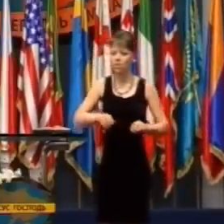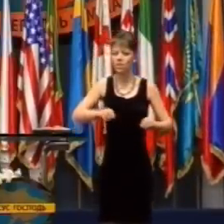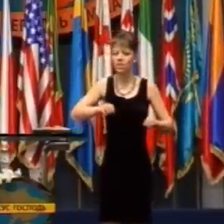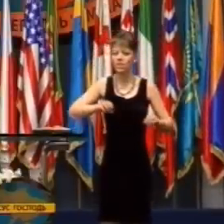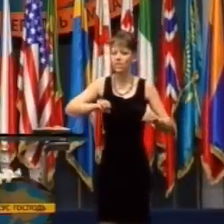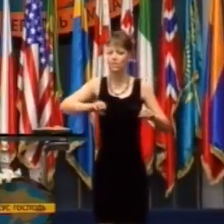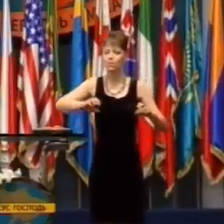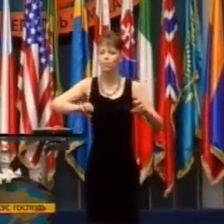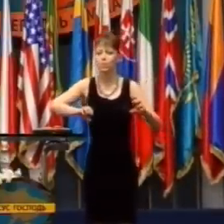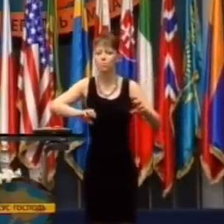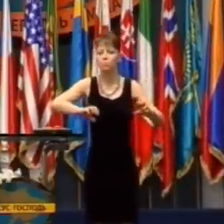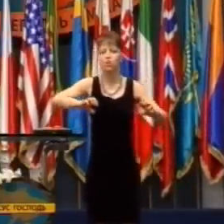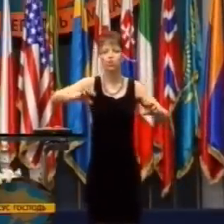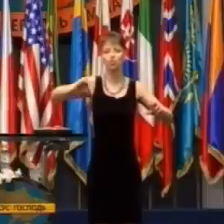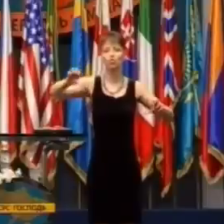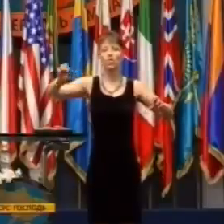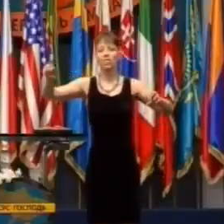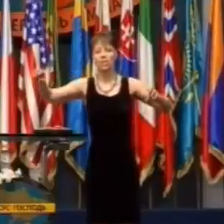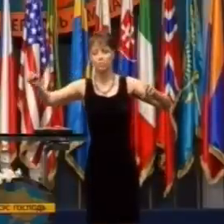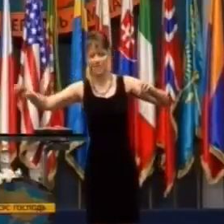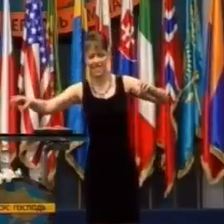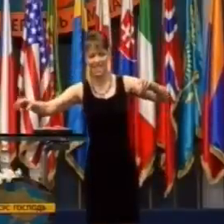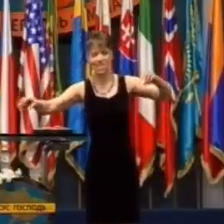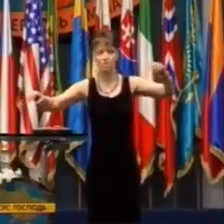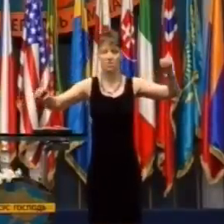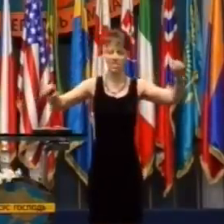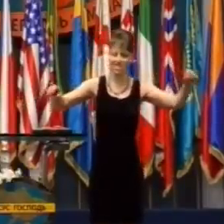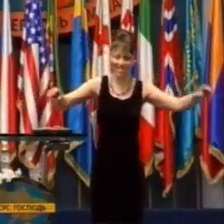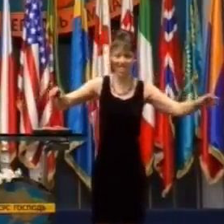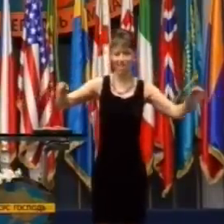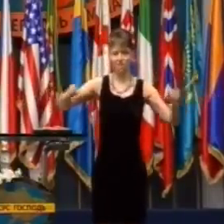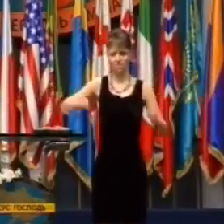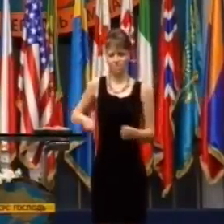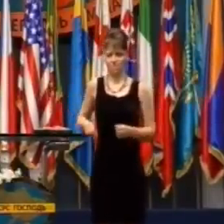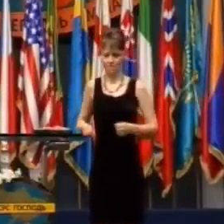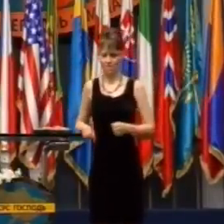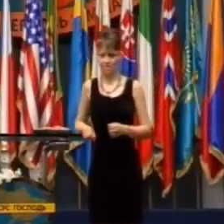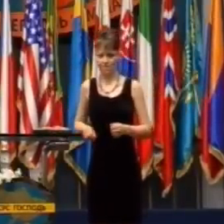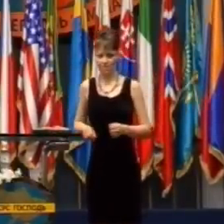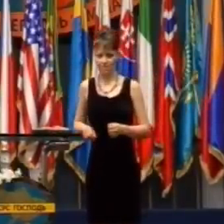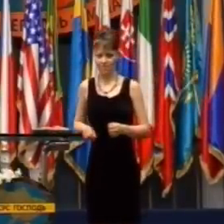Nepotrebujem si vyberať medzi spasením a uzdravením.